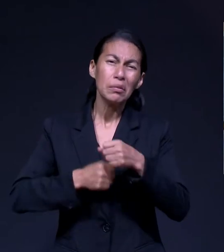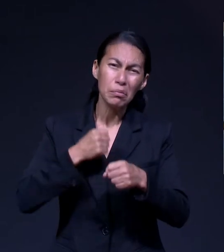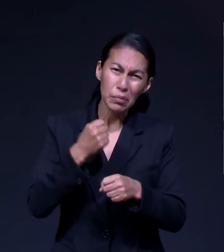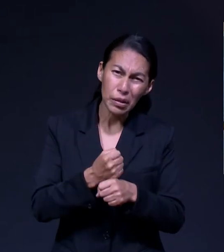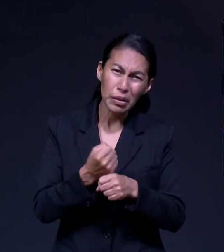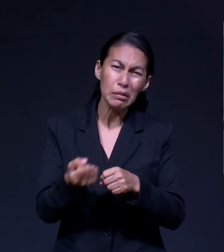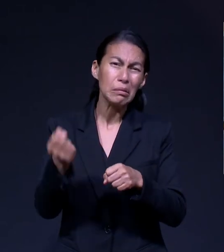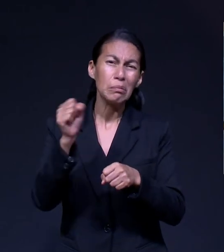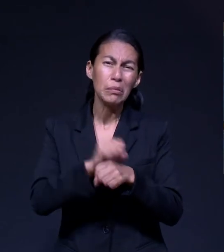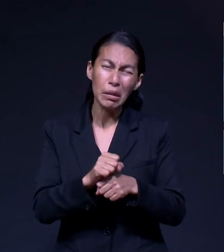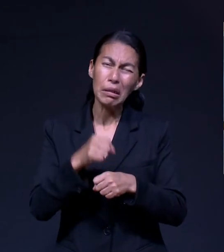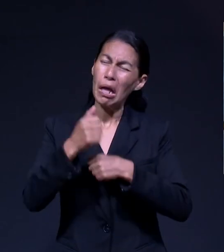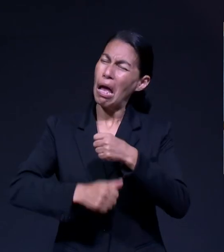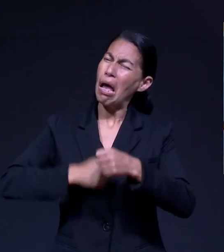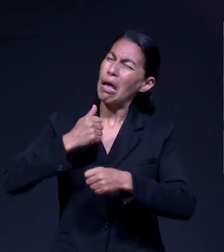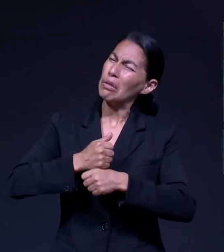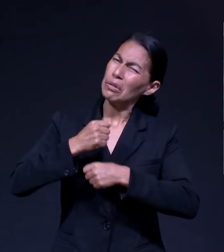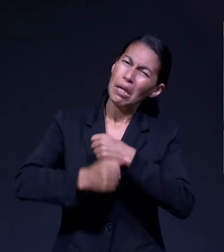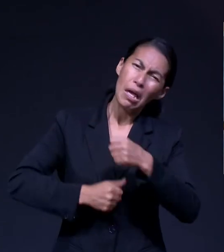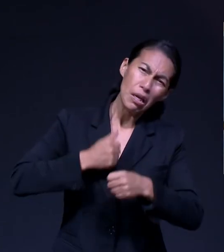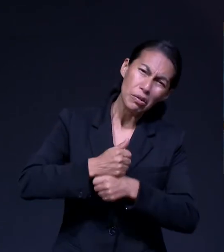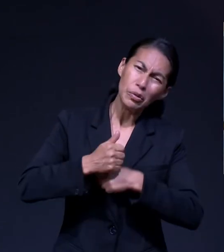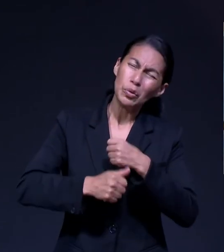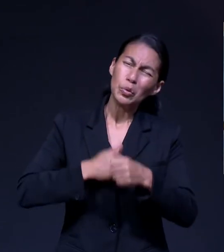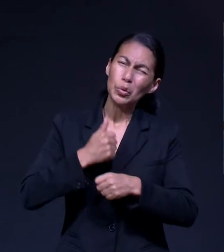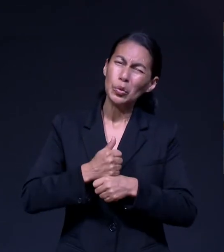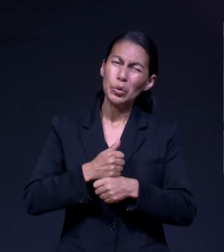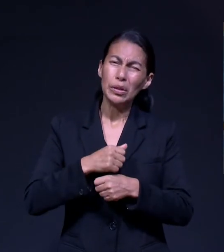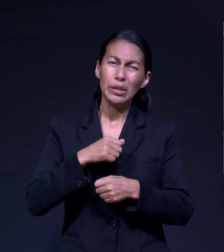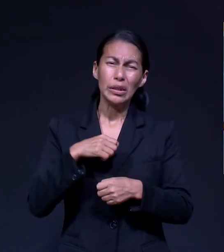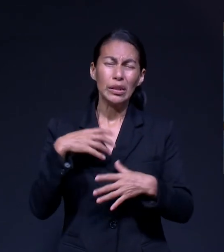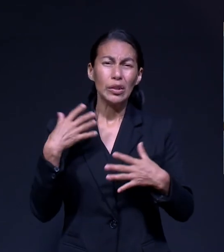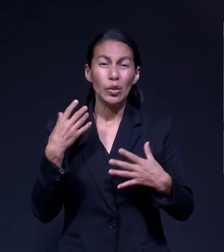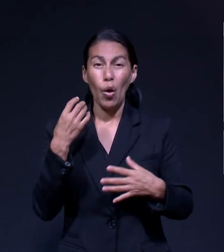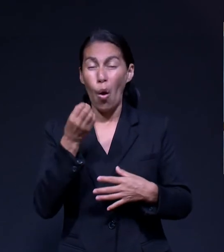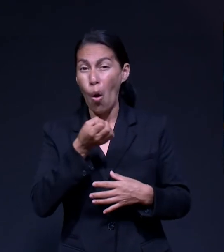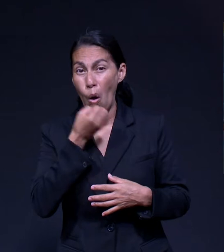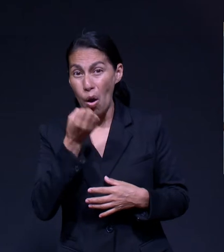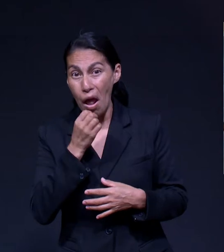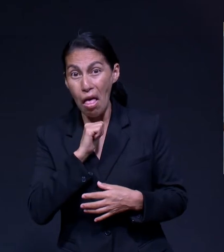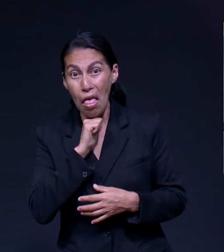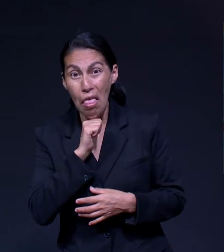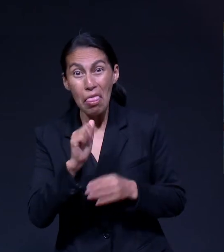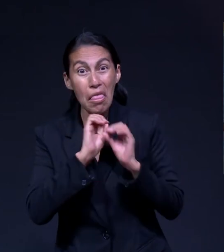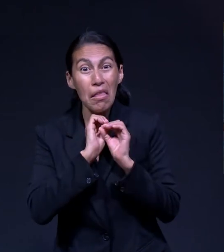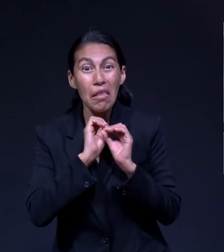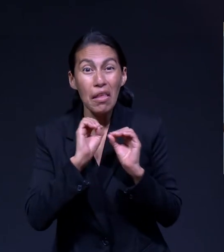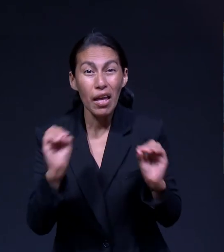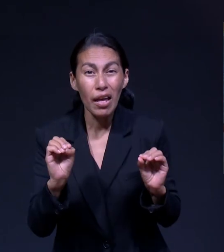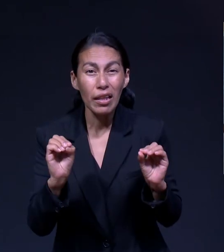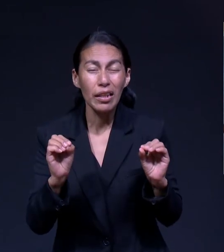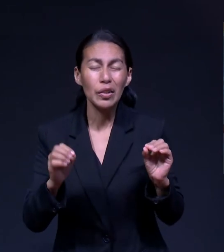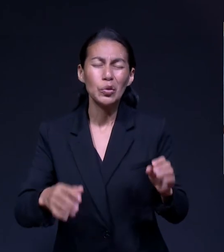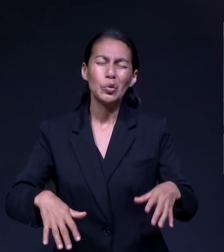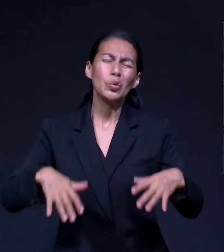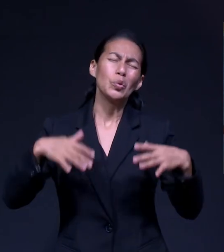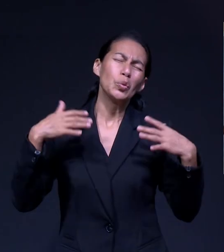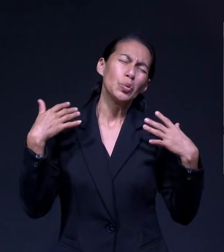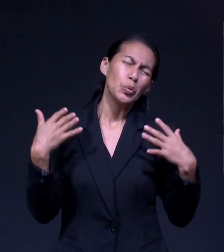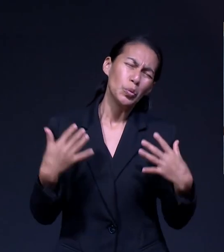años sin orar. ¿Cómo está esa persona cuando viene la